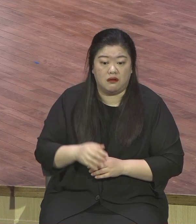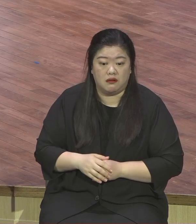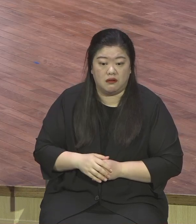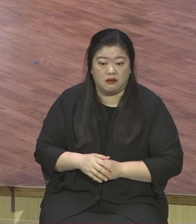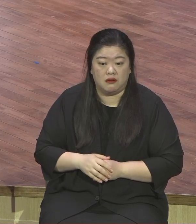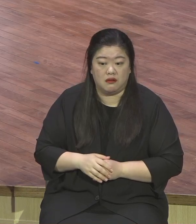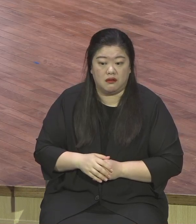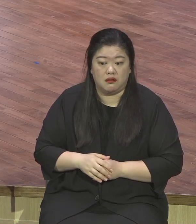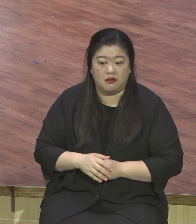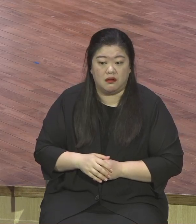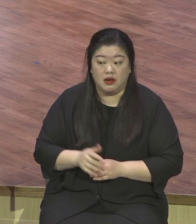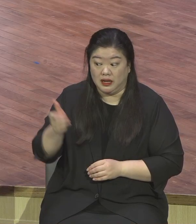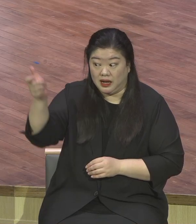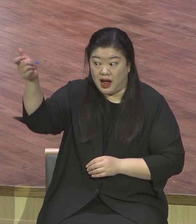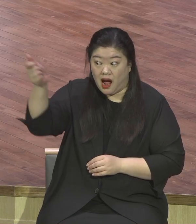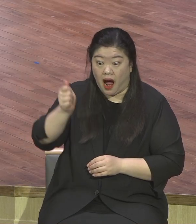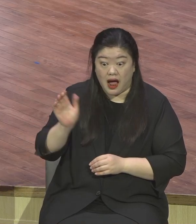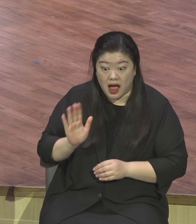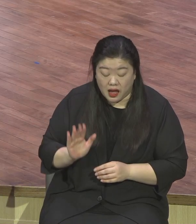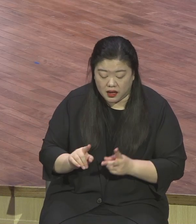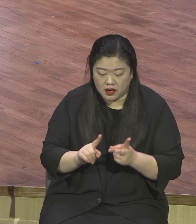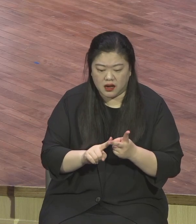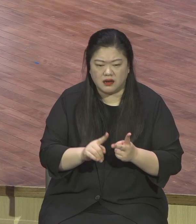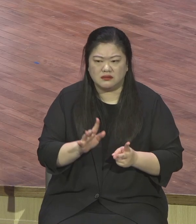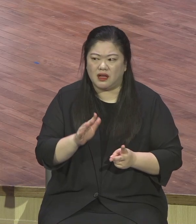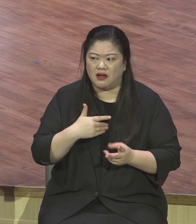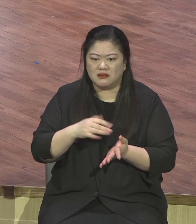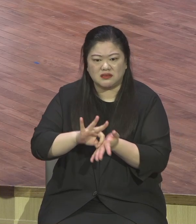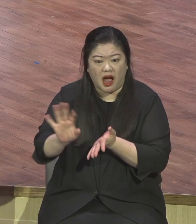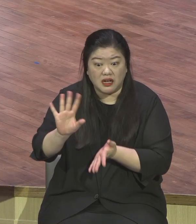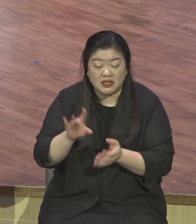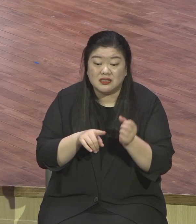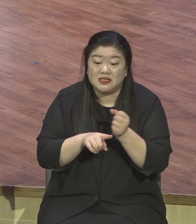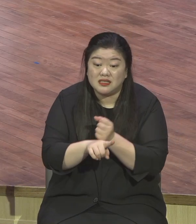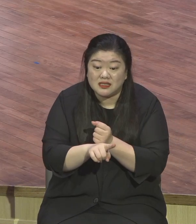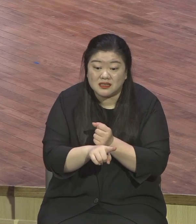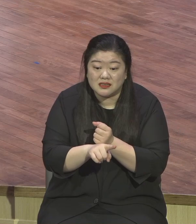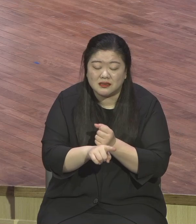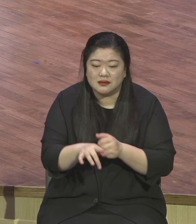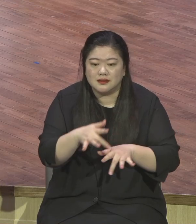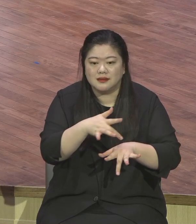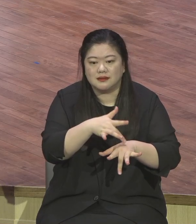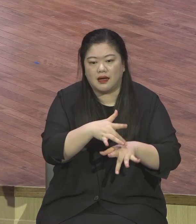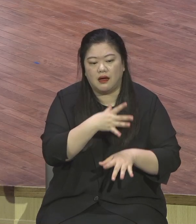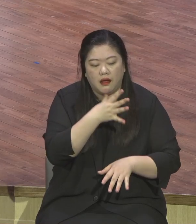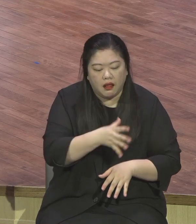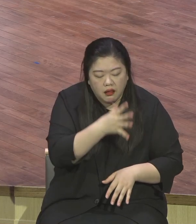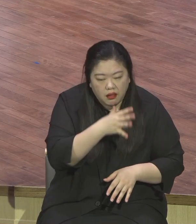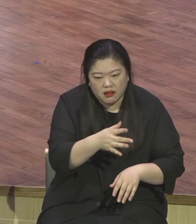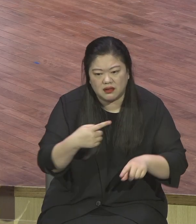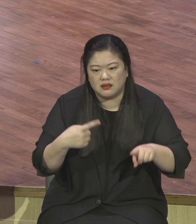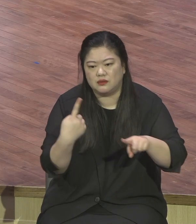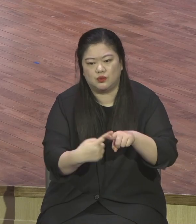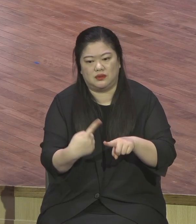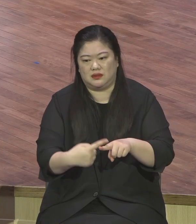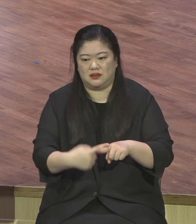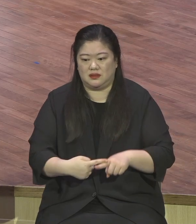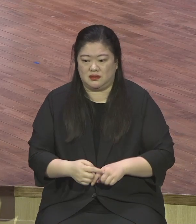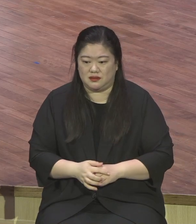그래요 아 내가 속고 있구나 하나님이 글쓰를 통해 다 줬는데 본인은